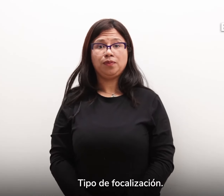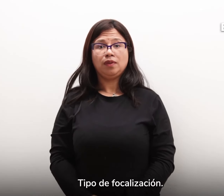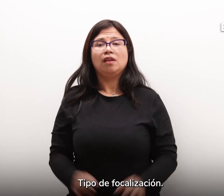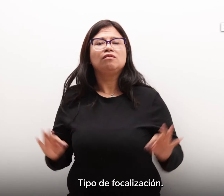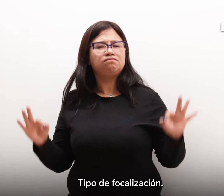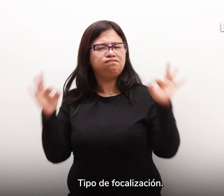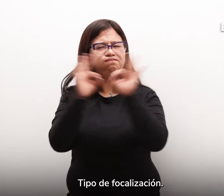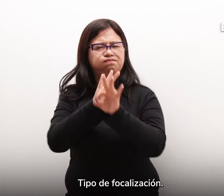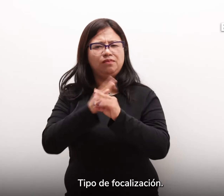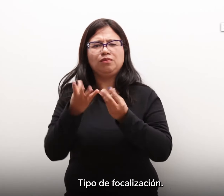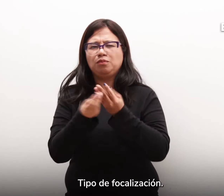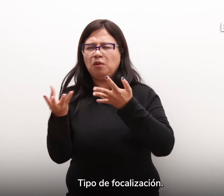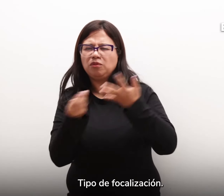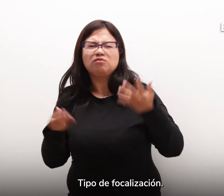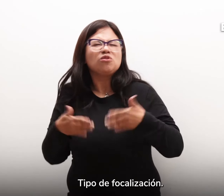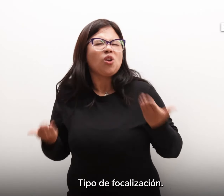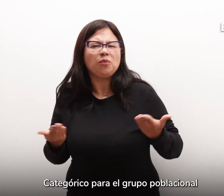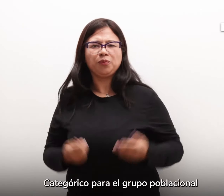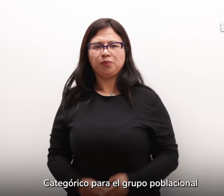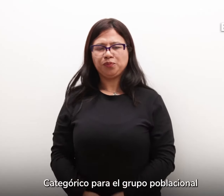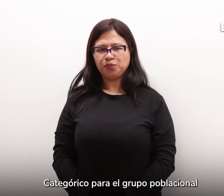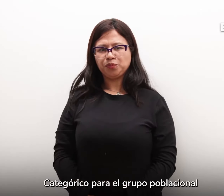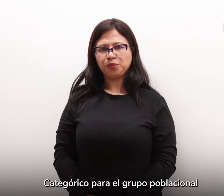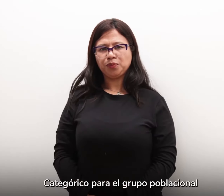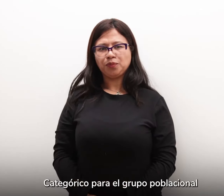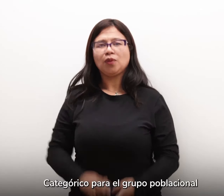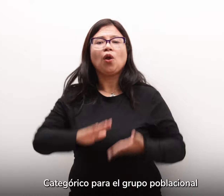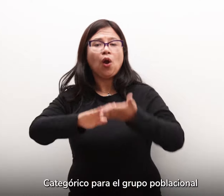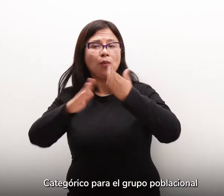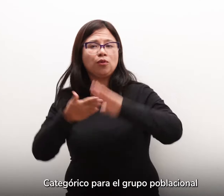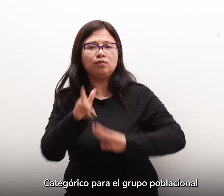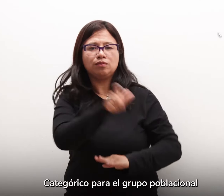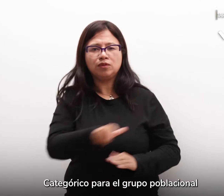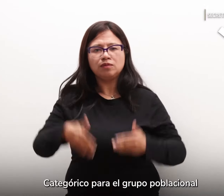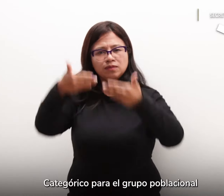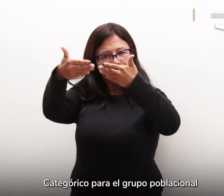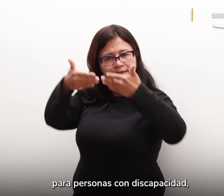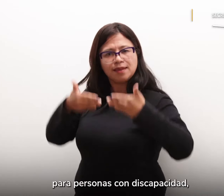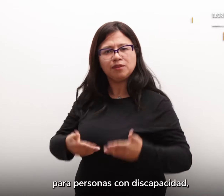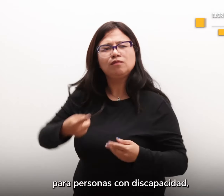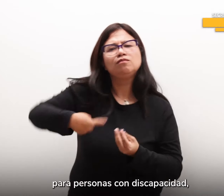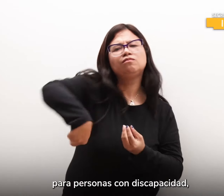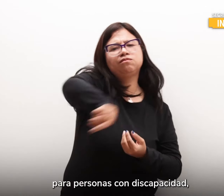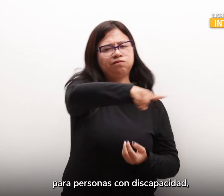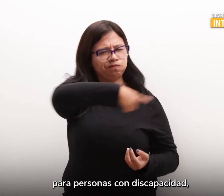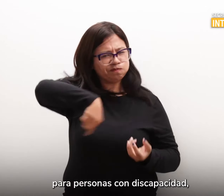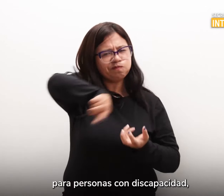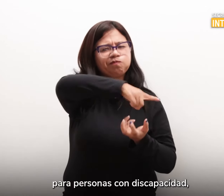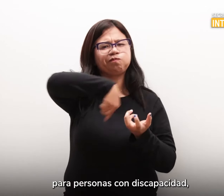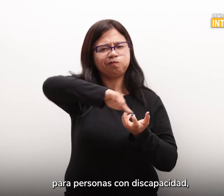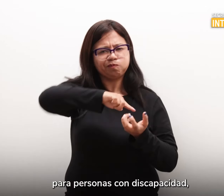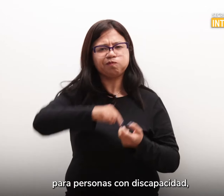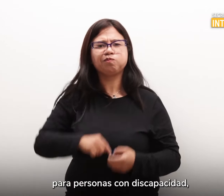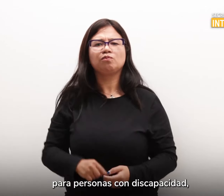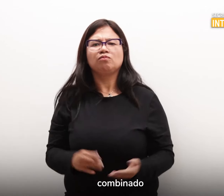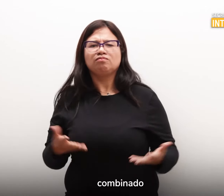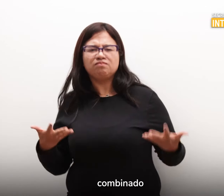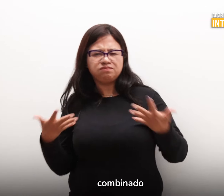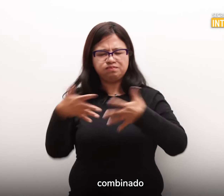Tipo de focalización. 9. Categórico para el grupo poblacional para personas con discapacidad, combinado